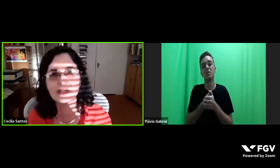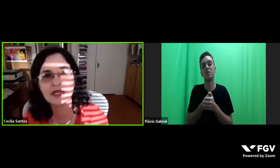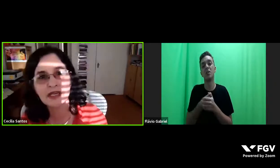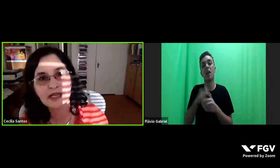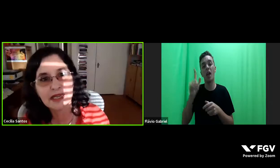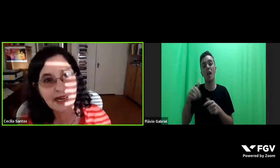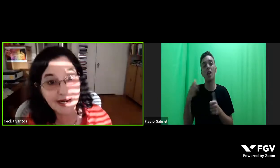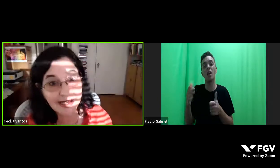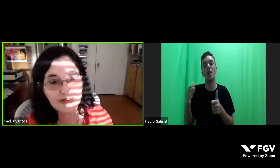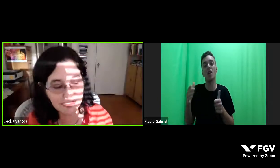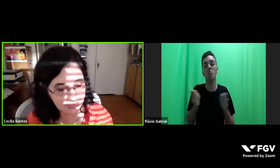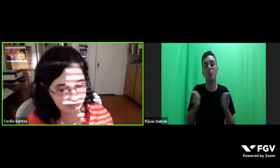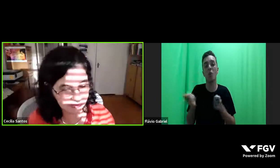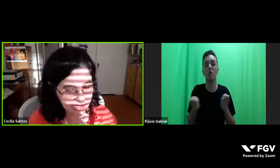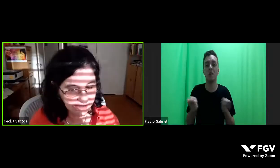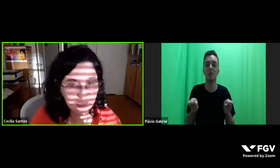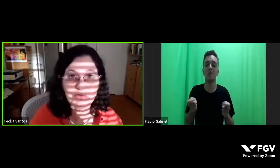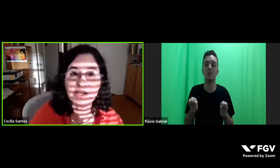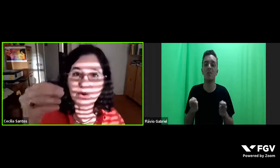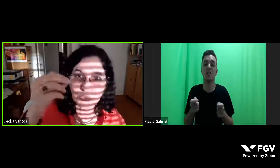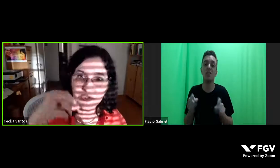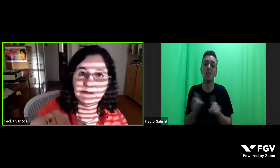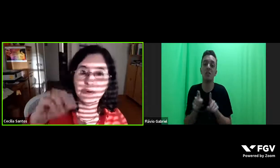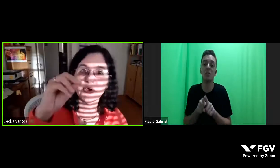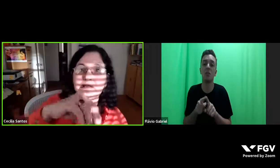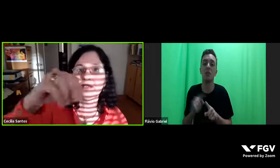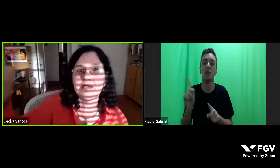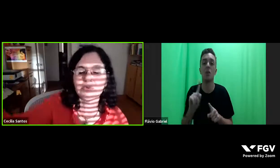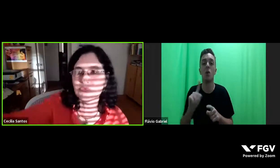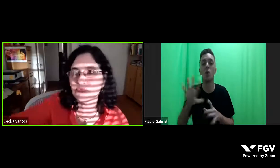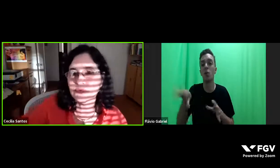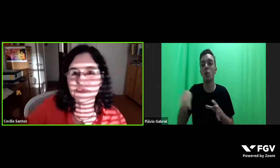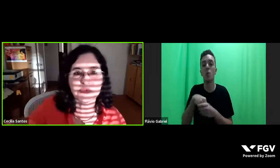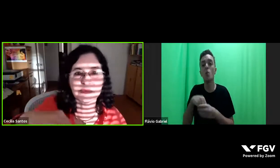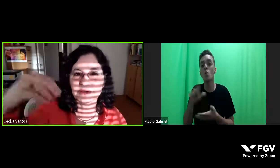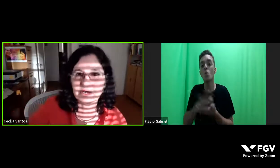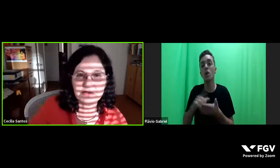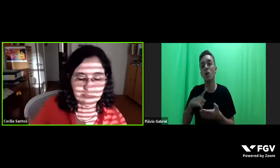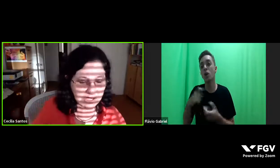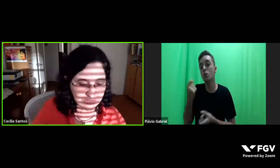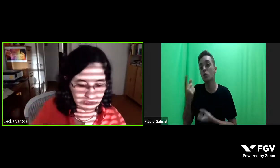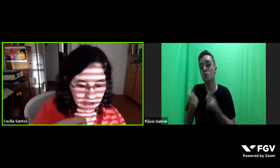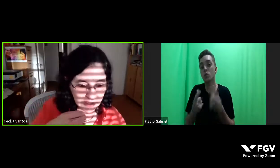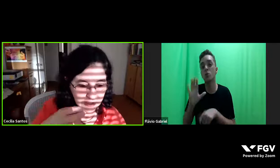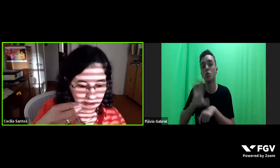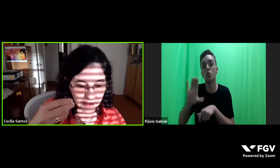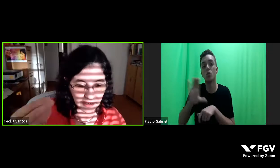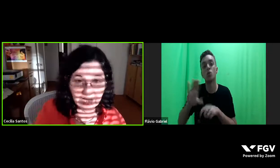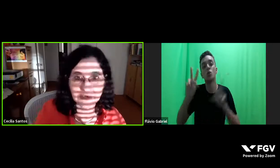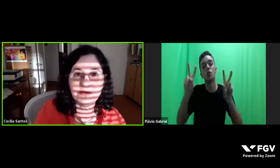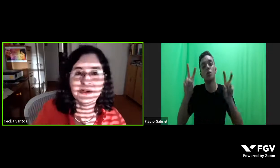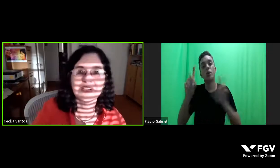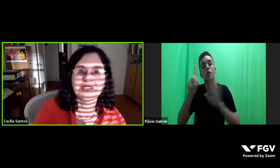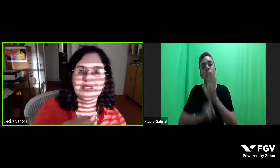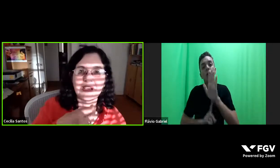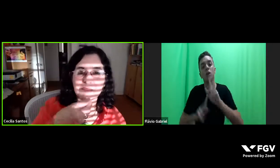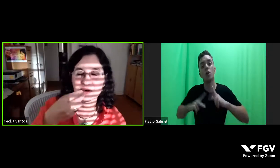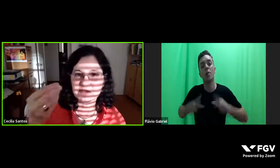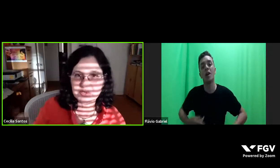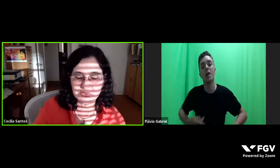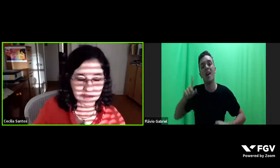jurídica e, além disso, não inclui, embora tenha algum curso sobre direitos humanos, é raro